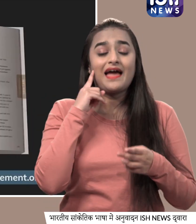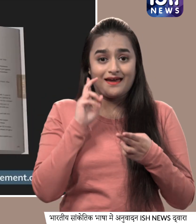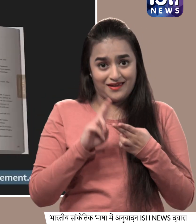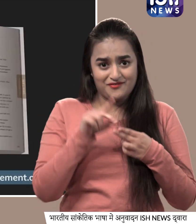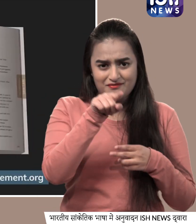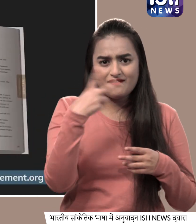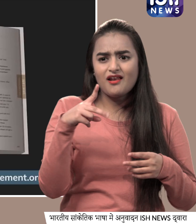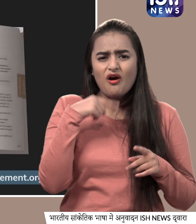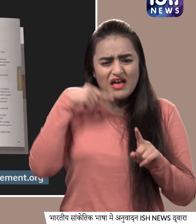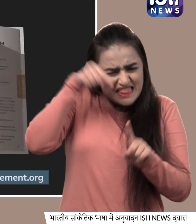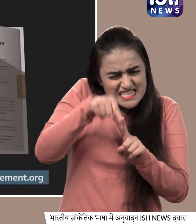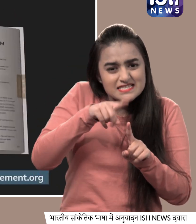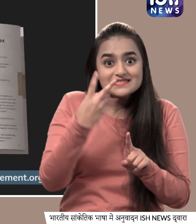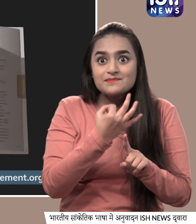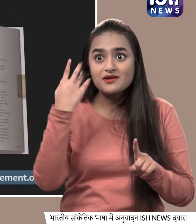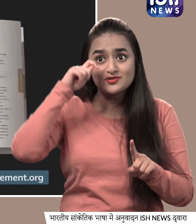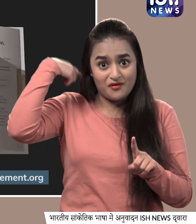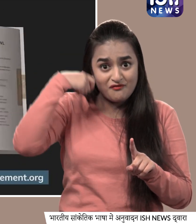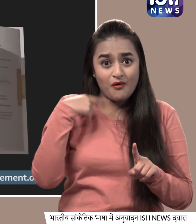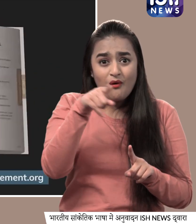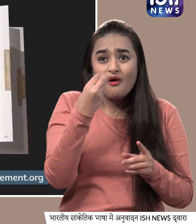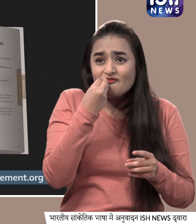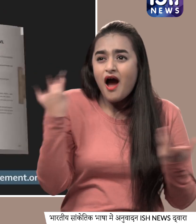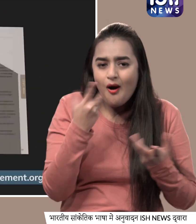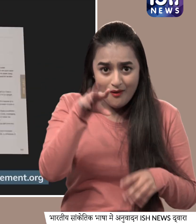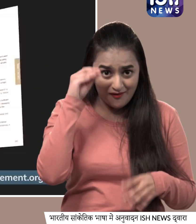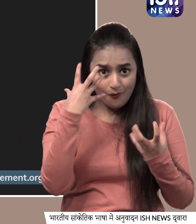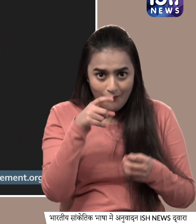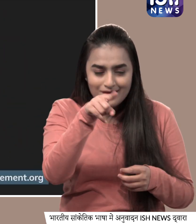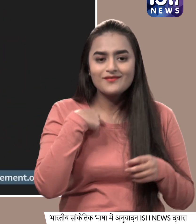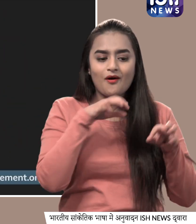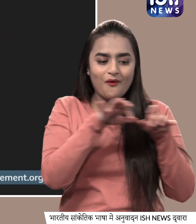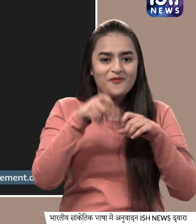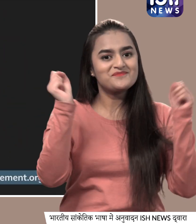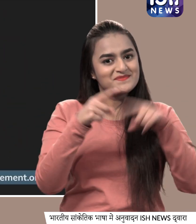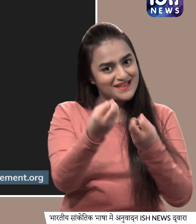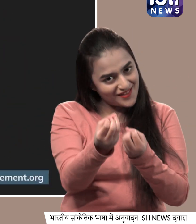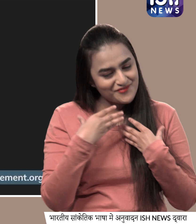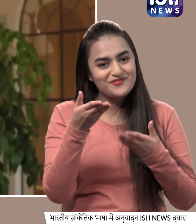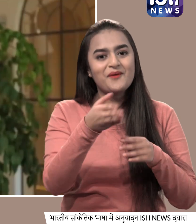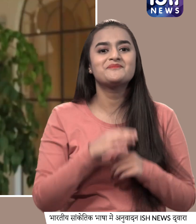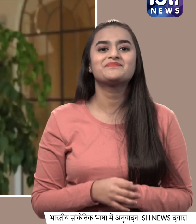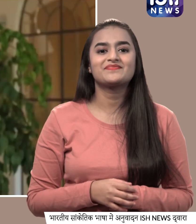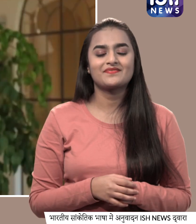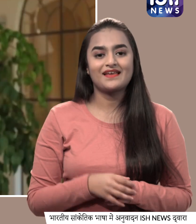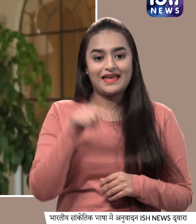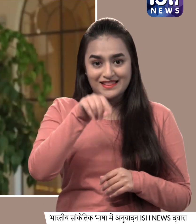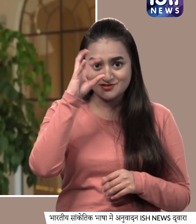किसी पॉटिकिलर रेसिपी का साथविक वर्जिन बराना सीखना चाहते हैं तो हमें नीचे कॉमेंट्स में बताएं इस चानल को जरूर